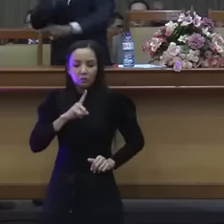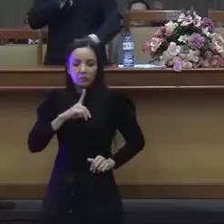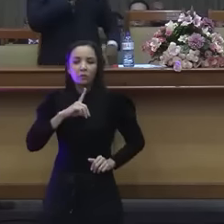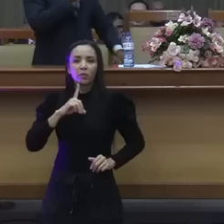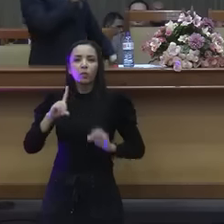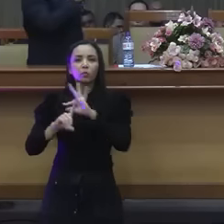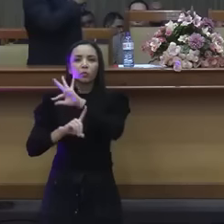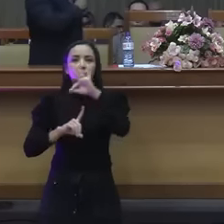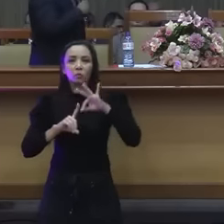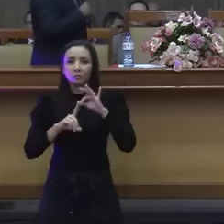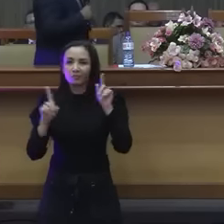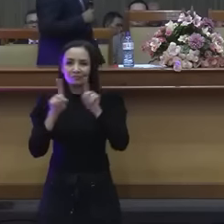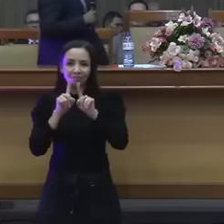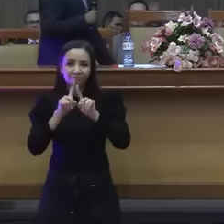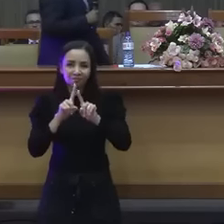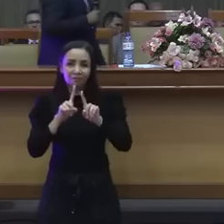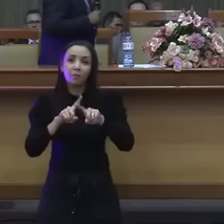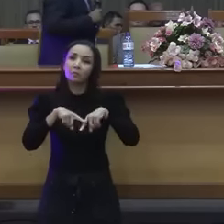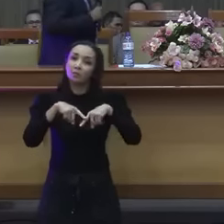não tem comunhão com Deus.